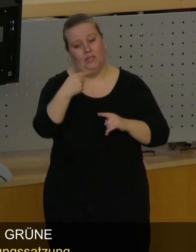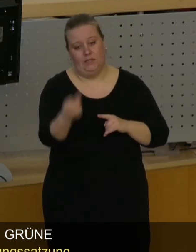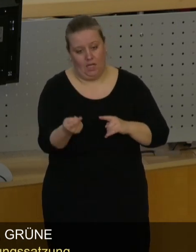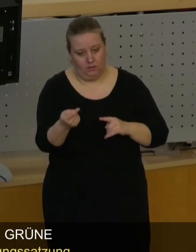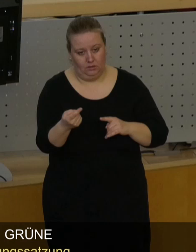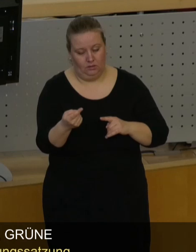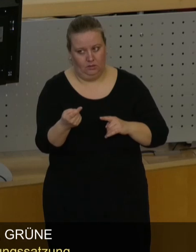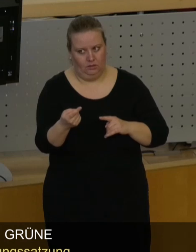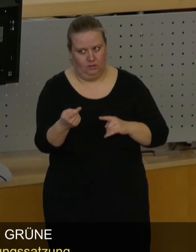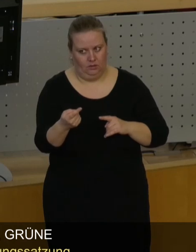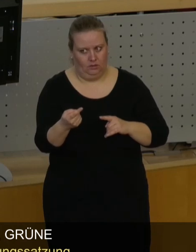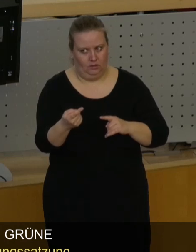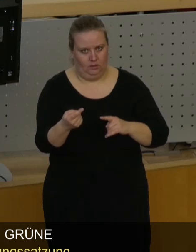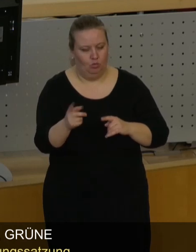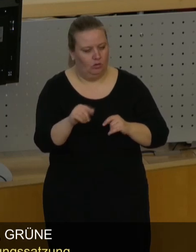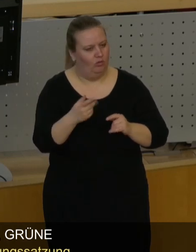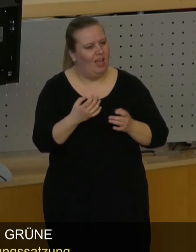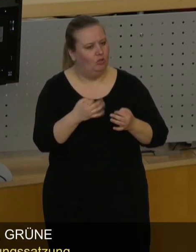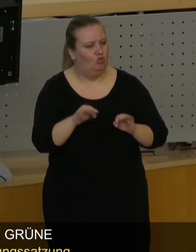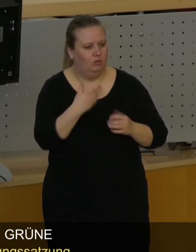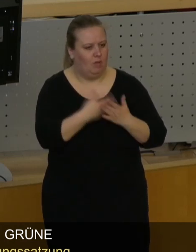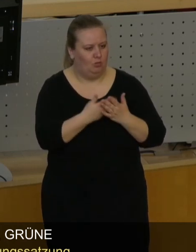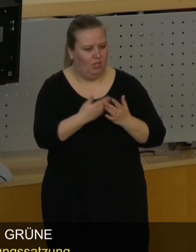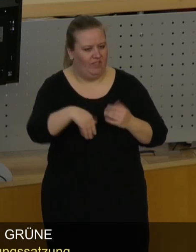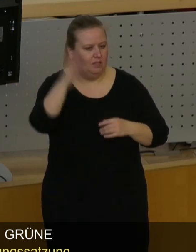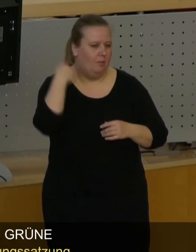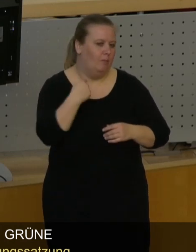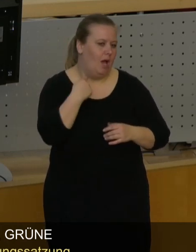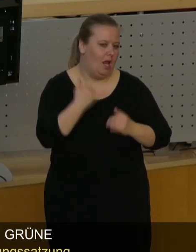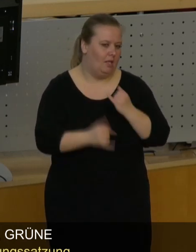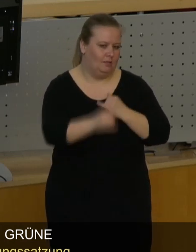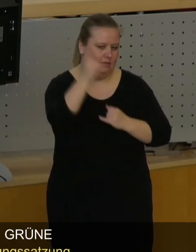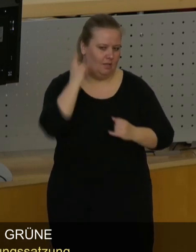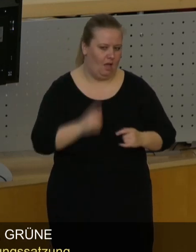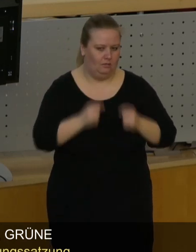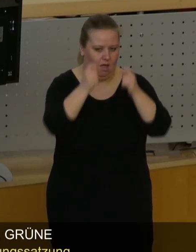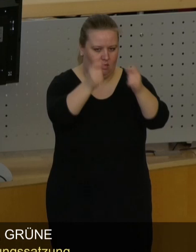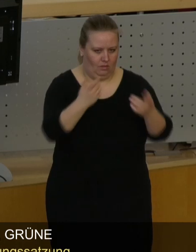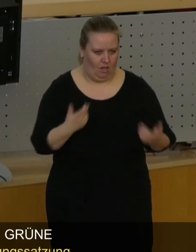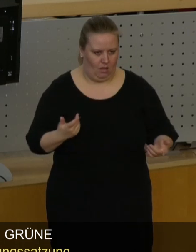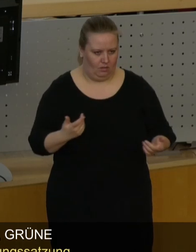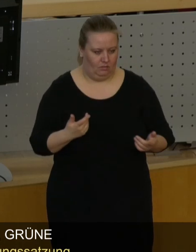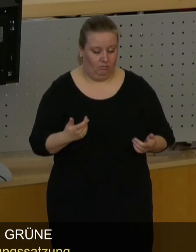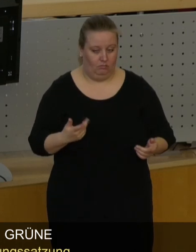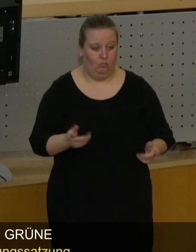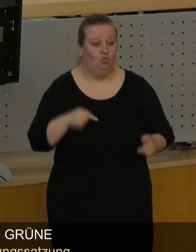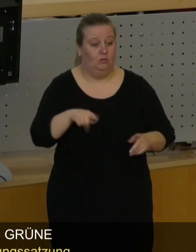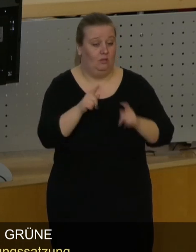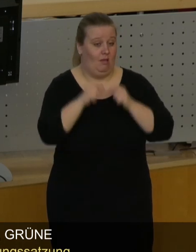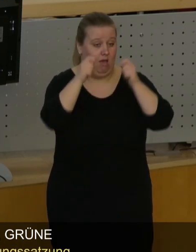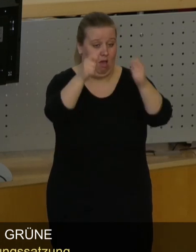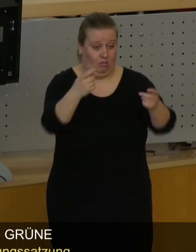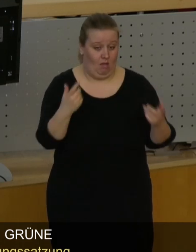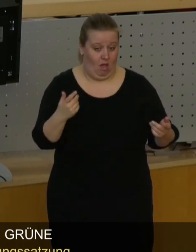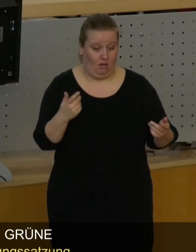deshalb sage ich, es wäre ein Musterbeispiel gewesen, im Mai letzten Jahres diesen Antrag eingebracht. Dieser Antrag wurde in